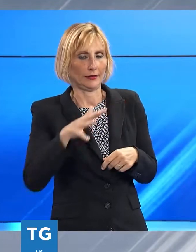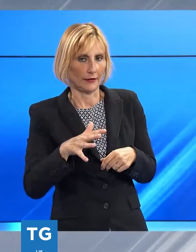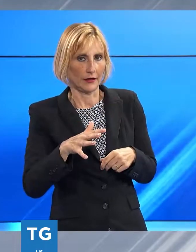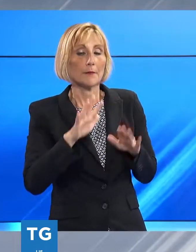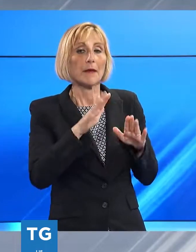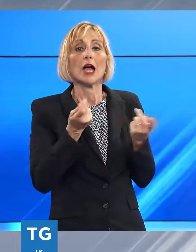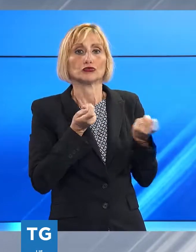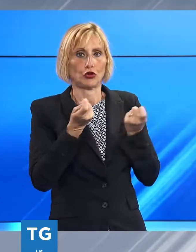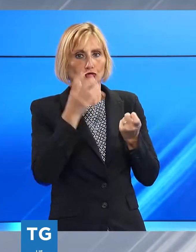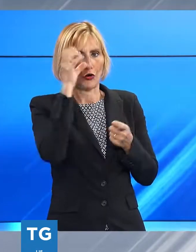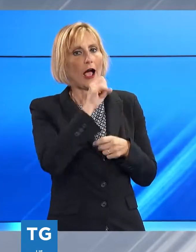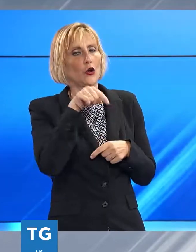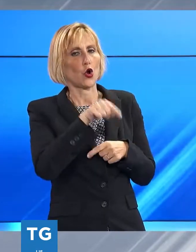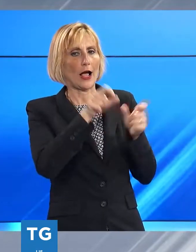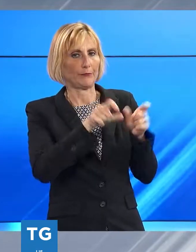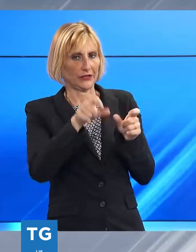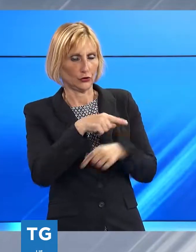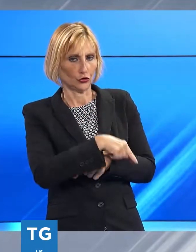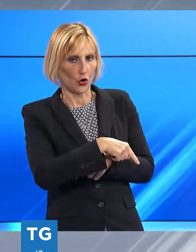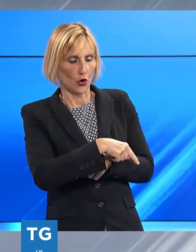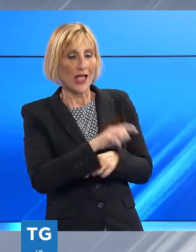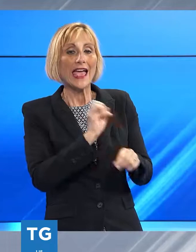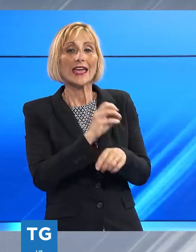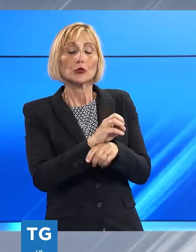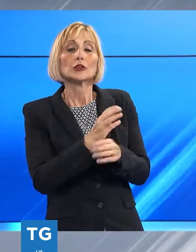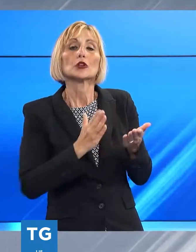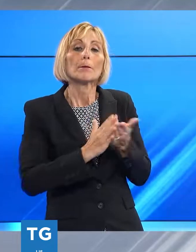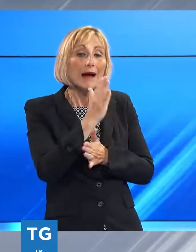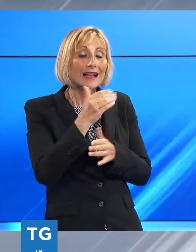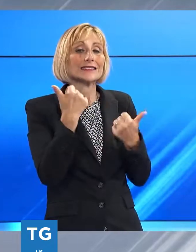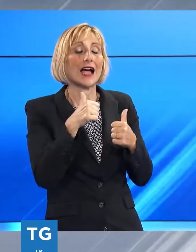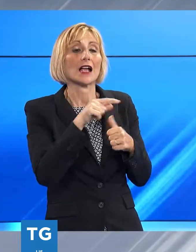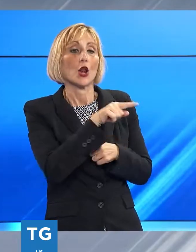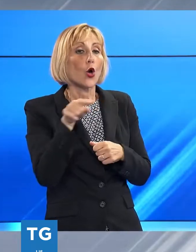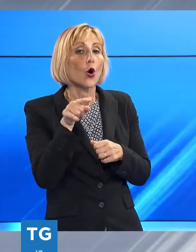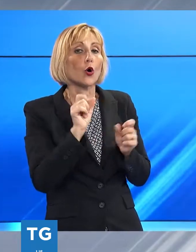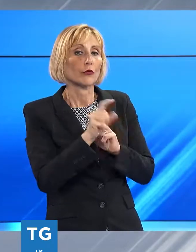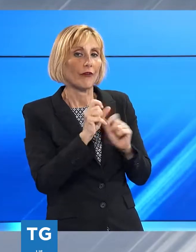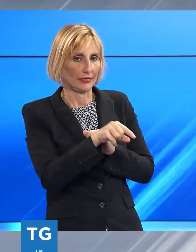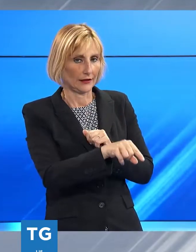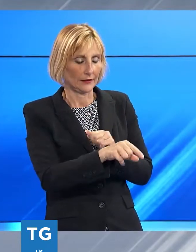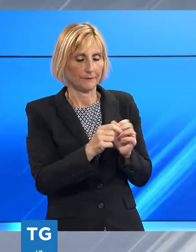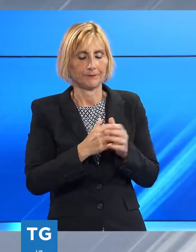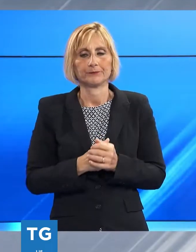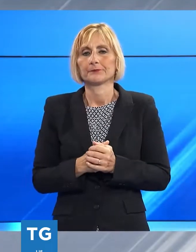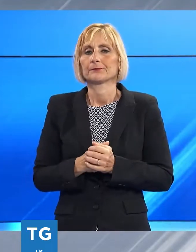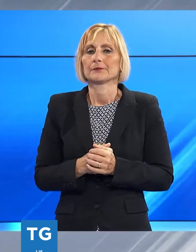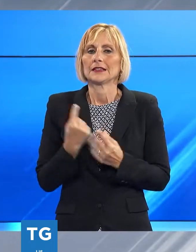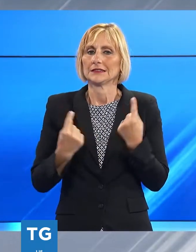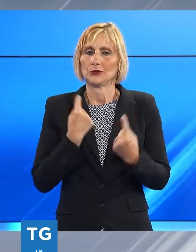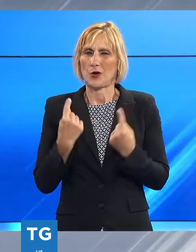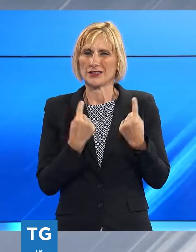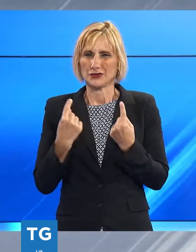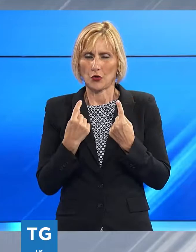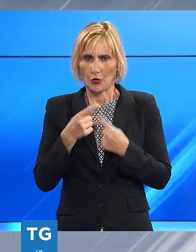capito che l'educazione passa anche attraverso il loro modo di vendere siamo in una situazione come sapete di